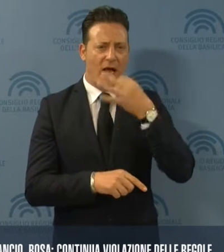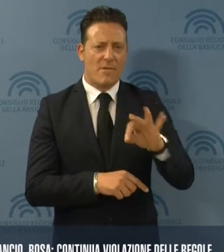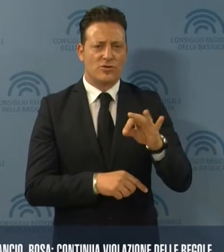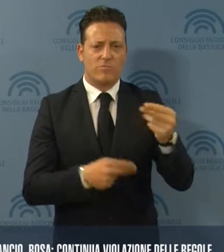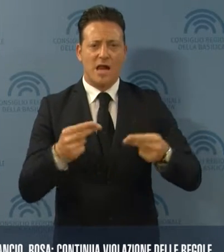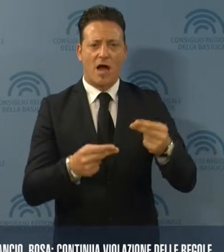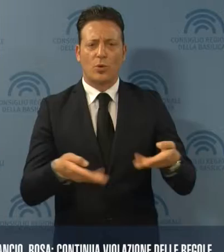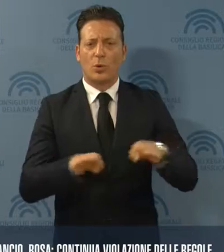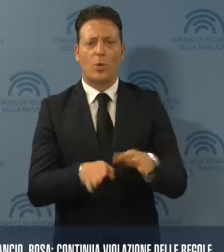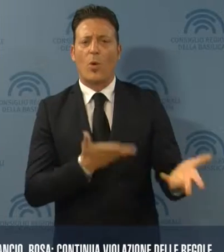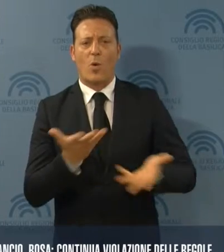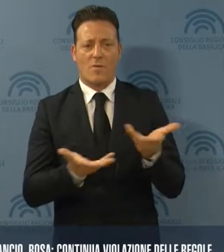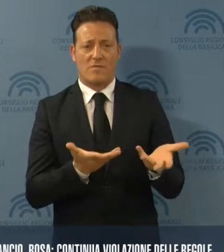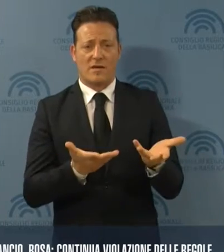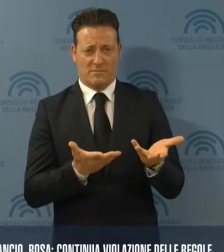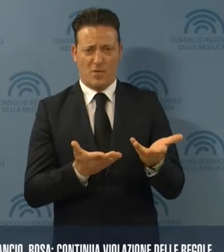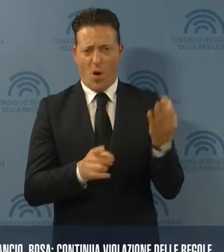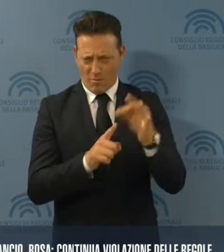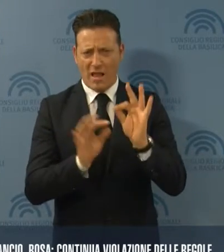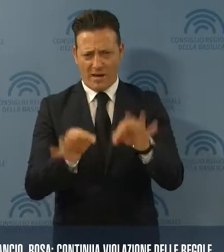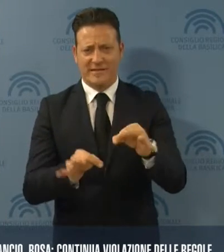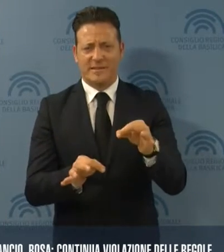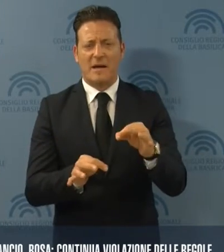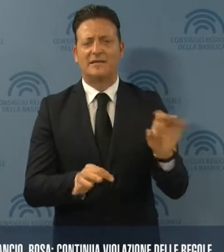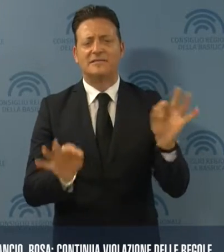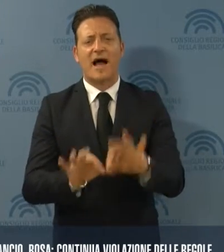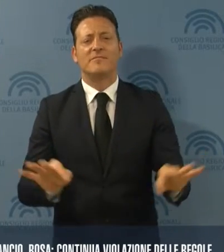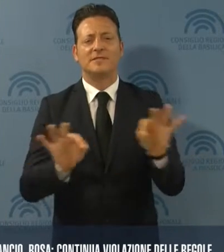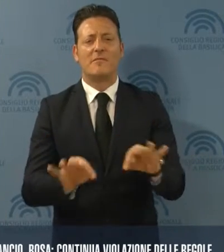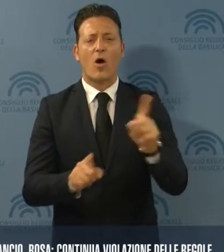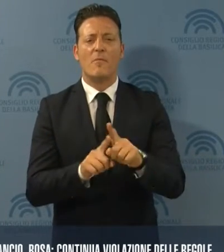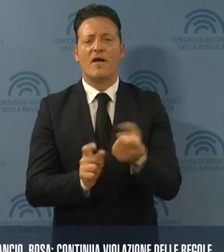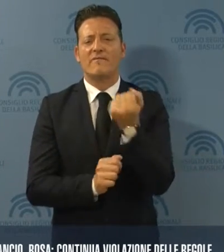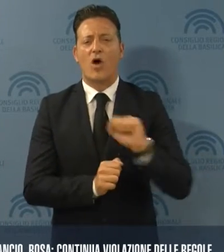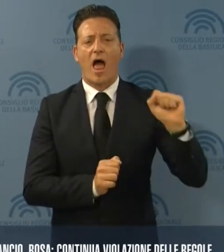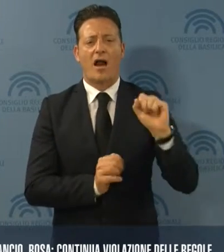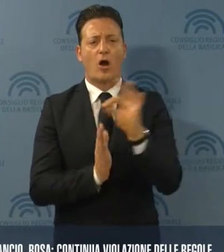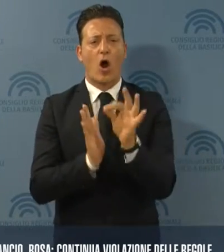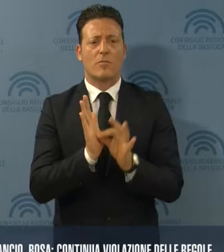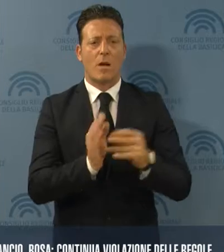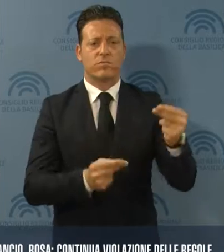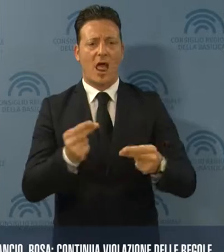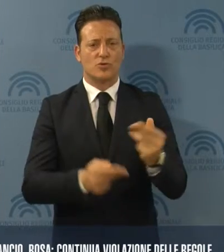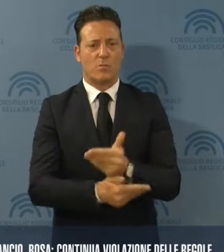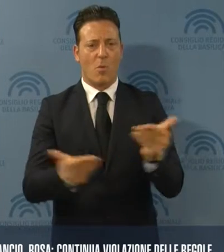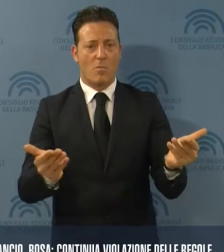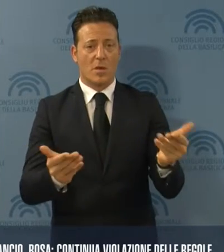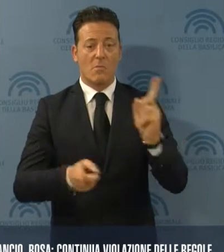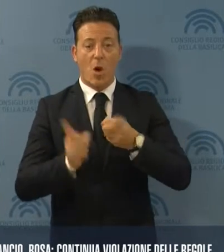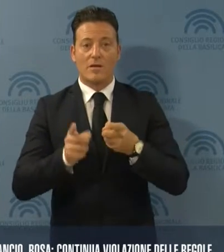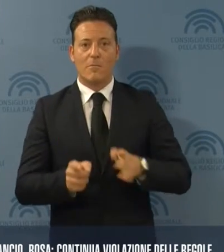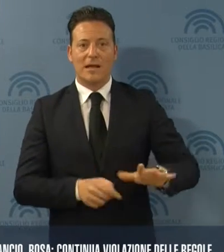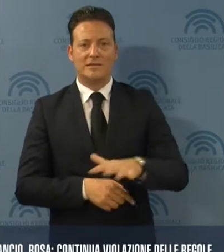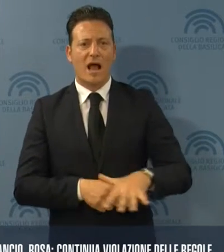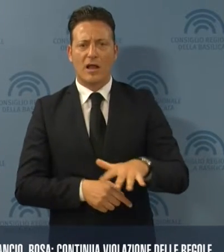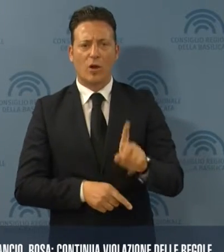conti. Lo farà, ma come sempre sarà un continuo violare le norme sui bilanci pubblici. La politica lucana